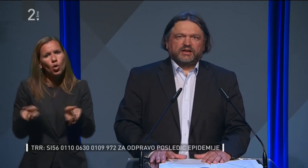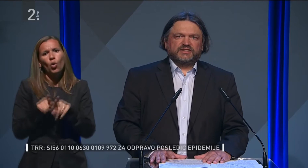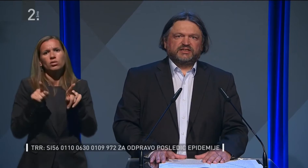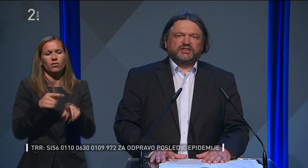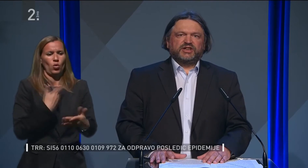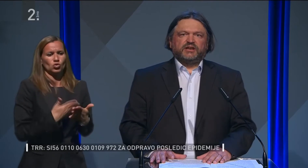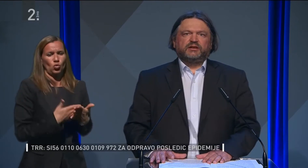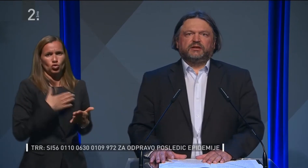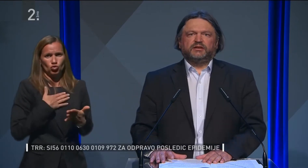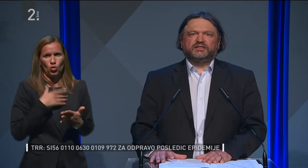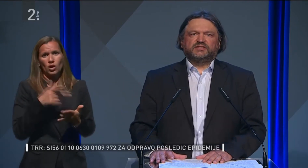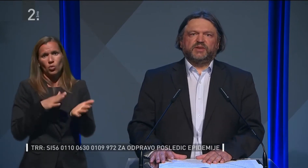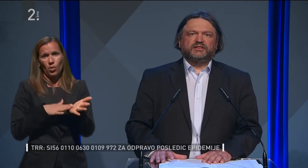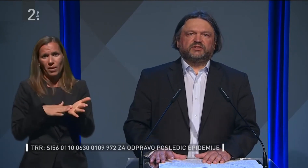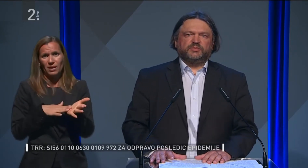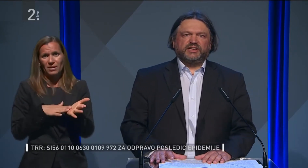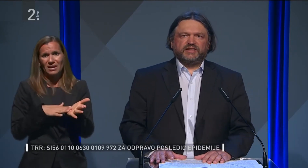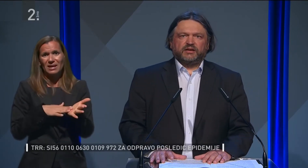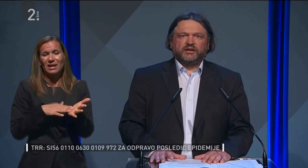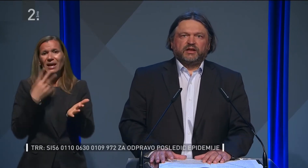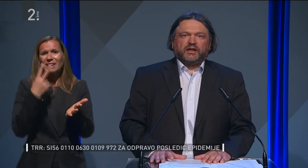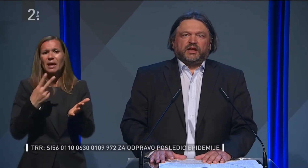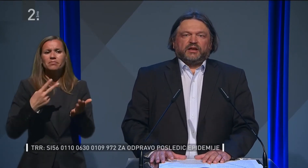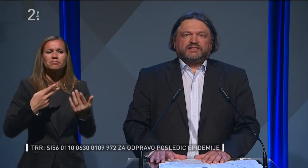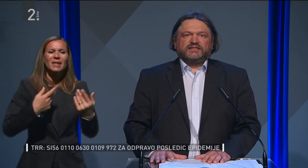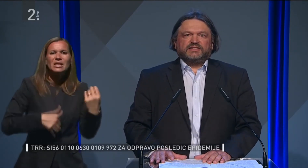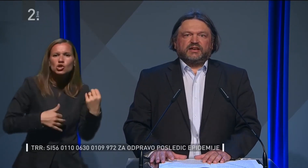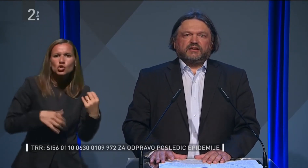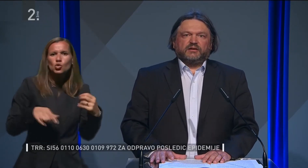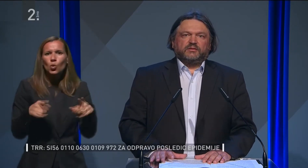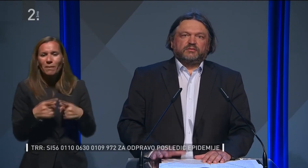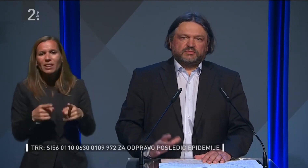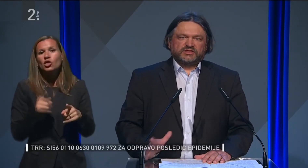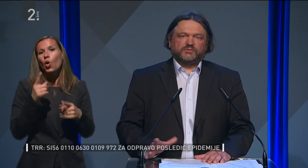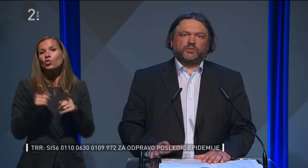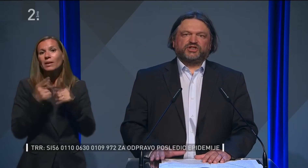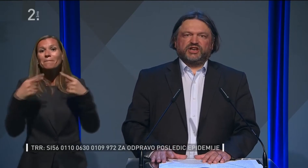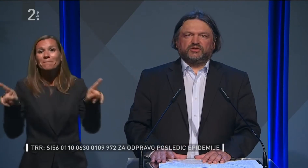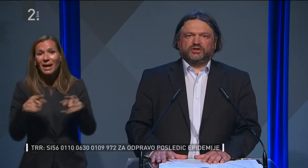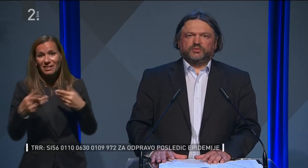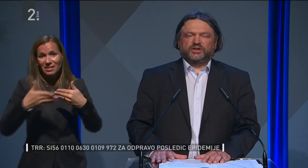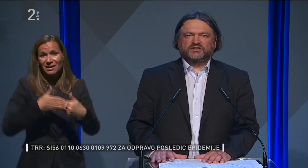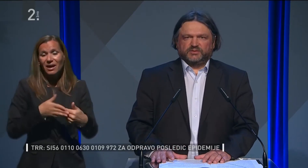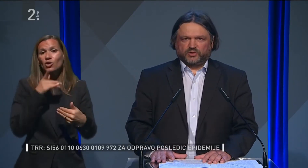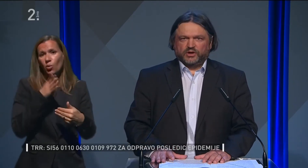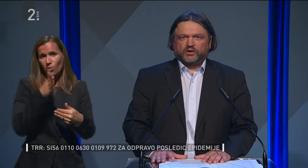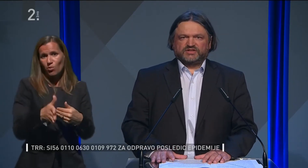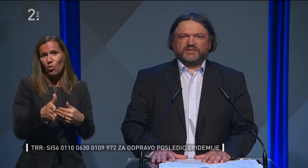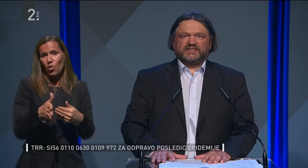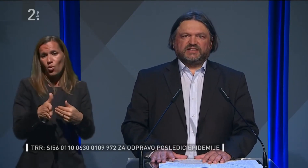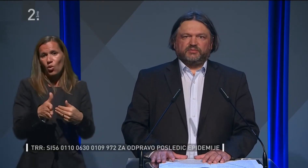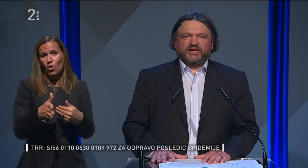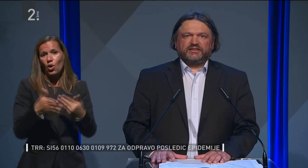šolah, kar se tiče instrumentov in petja in sicer se bo pričelo, torej odprlo se bo